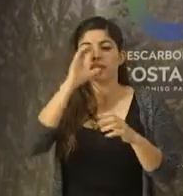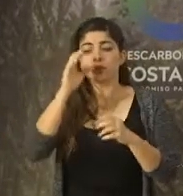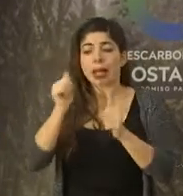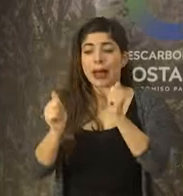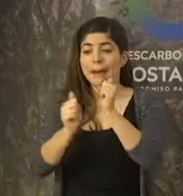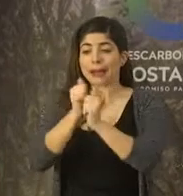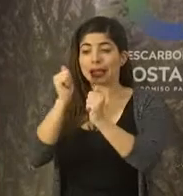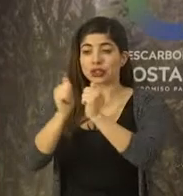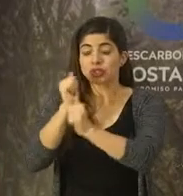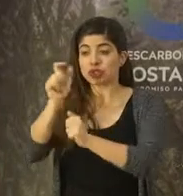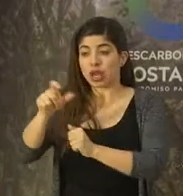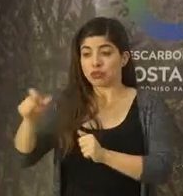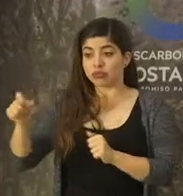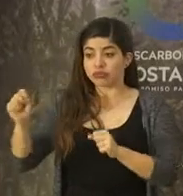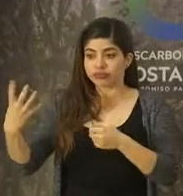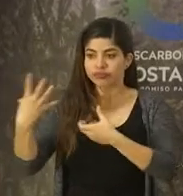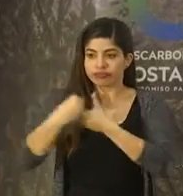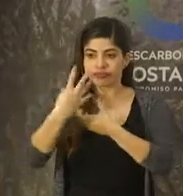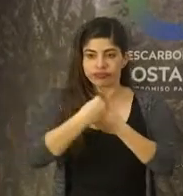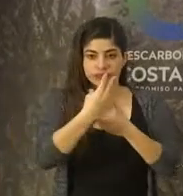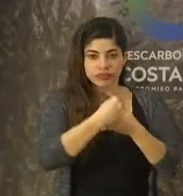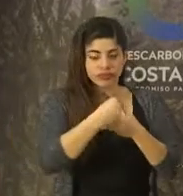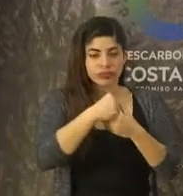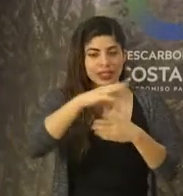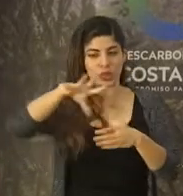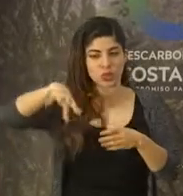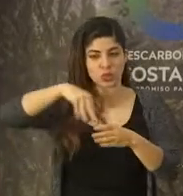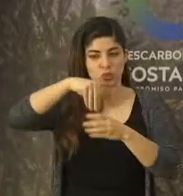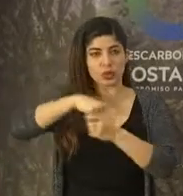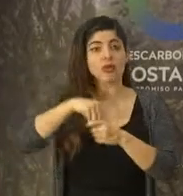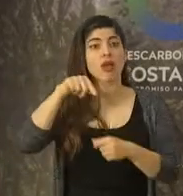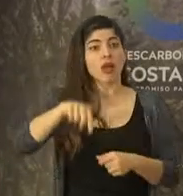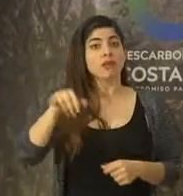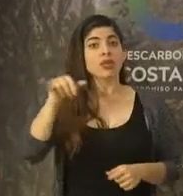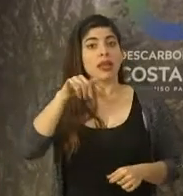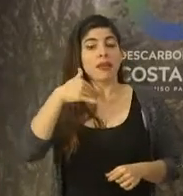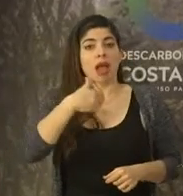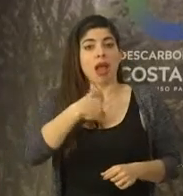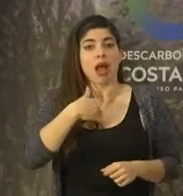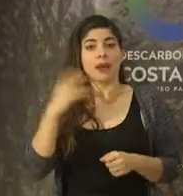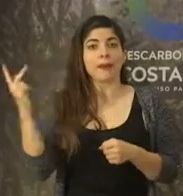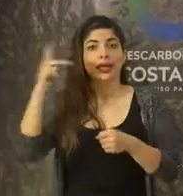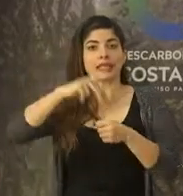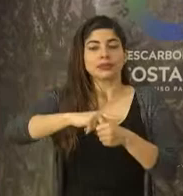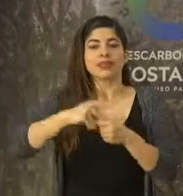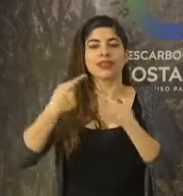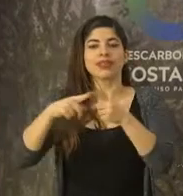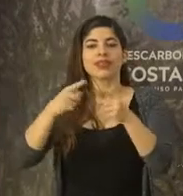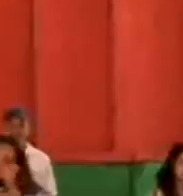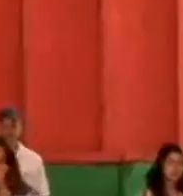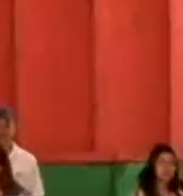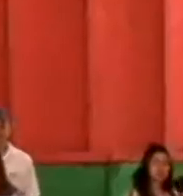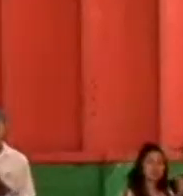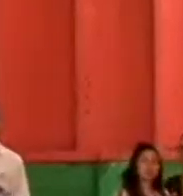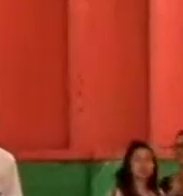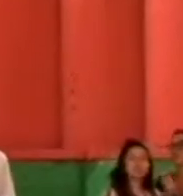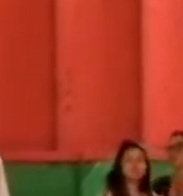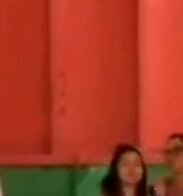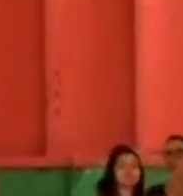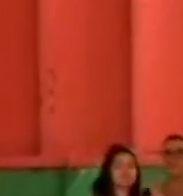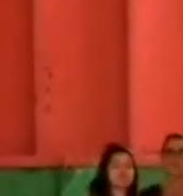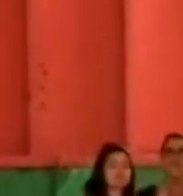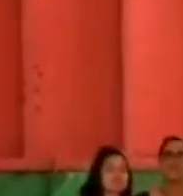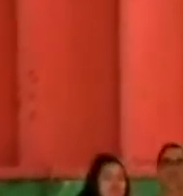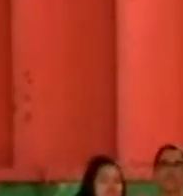a la mayor cantidad de actores posibles en forma inclusiva, por lo que incluso cuenta con la participación de los diferentes territorios indígenas que están